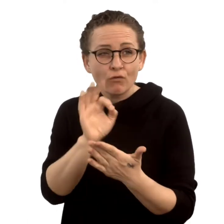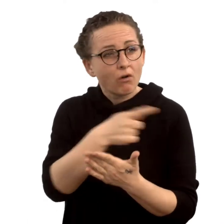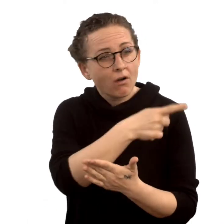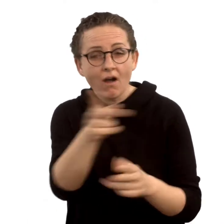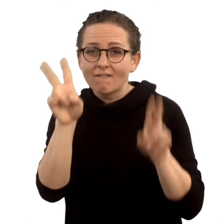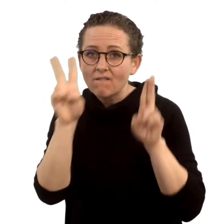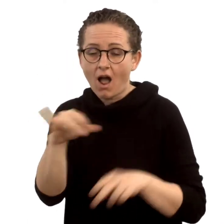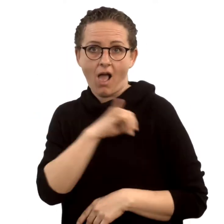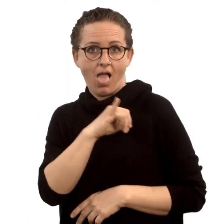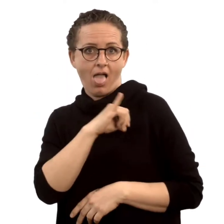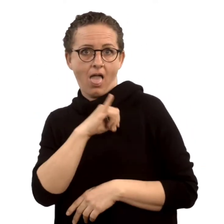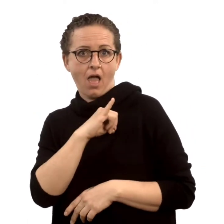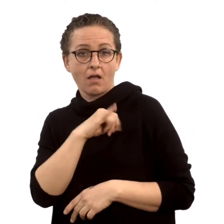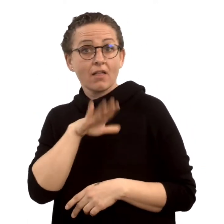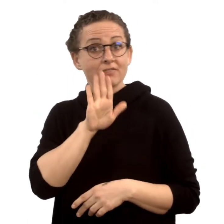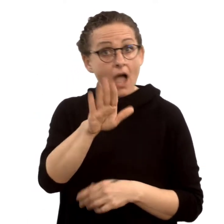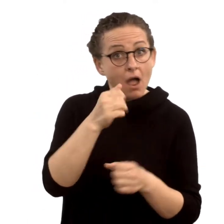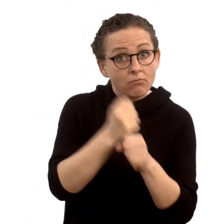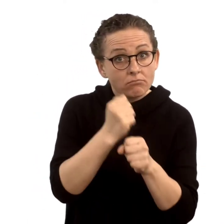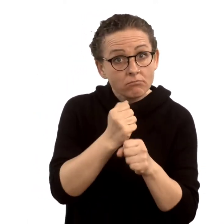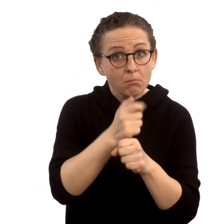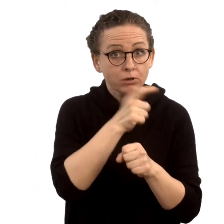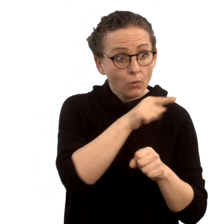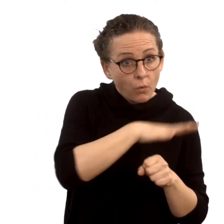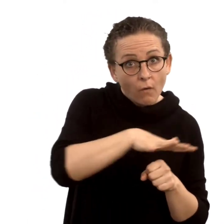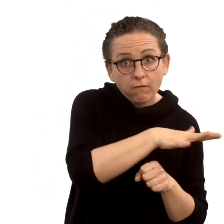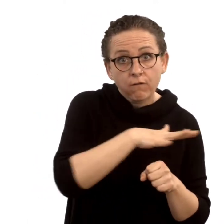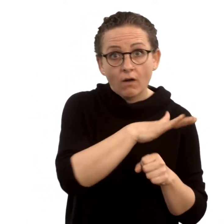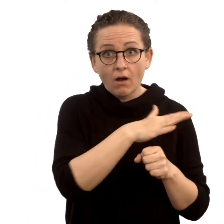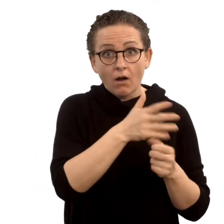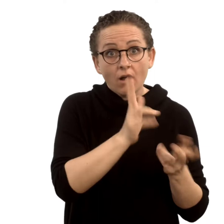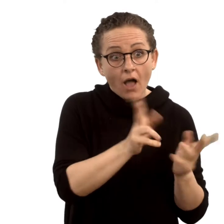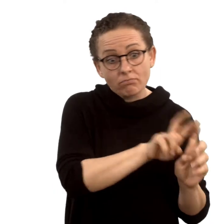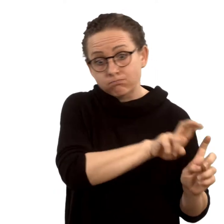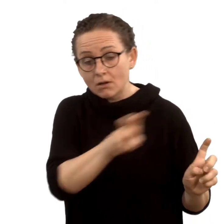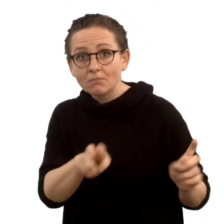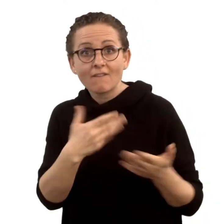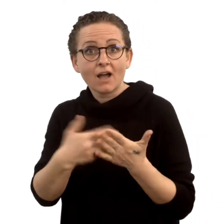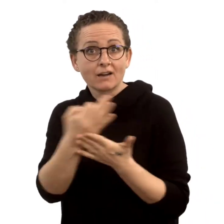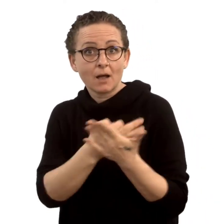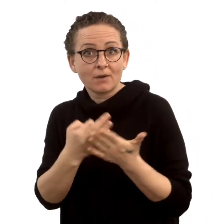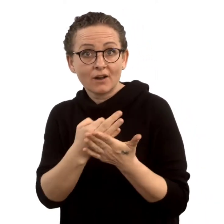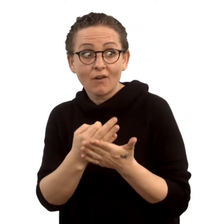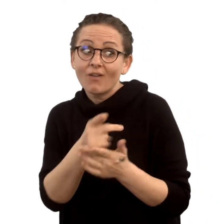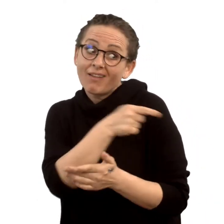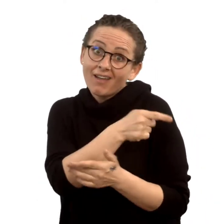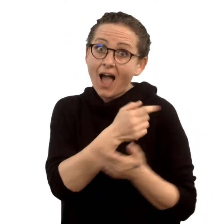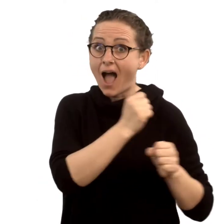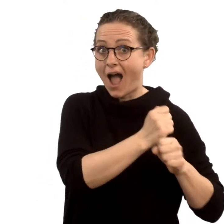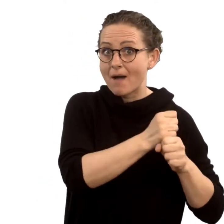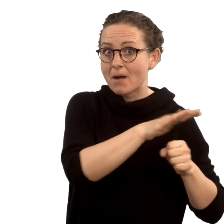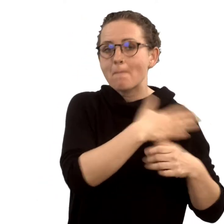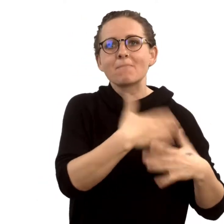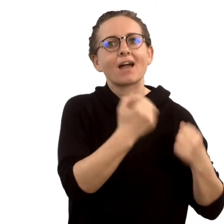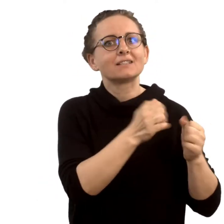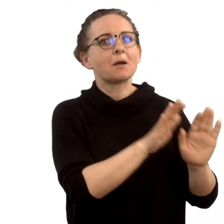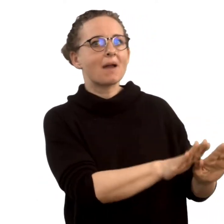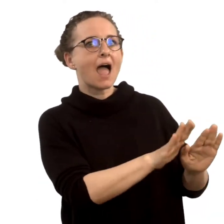bietet praktisch für alle Interessen etwas. Im Beruf kann Weiterbildung Ihren Job sichern oder Ihren